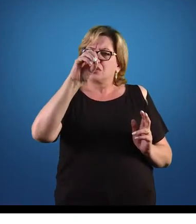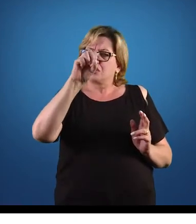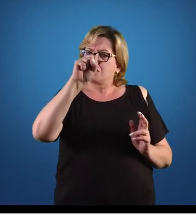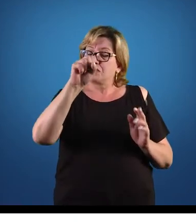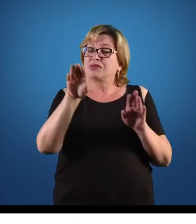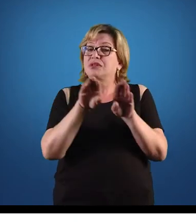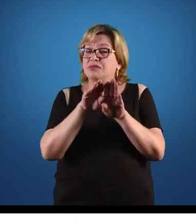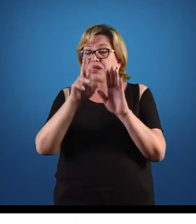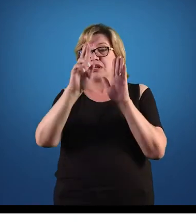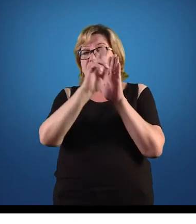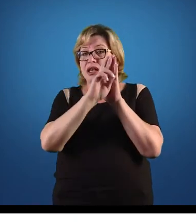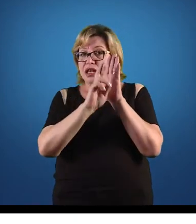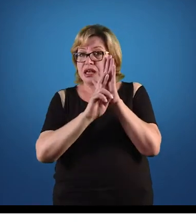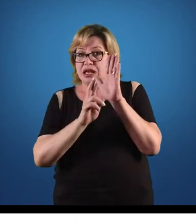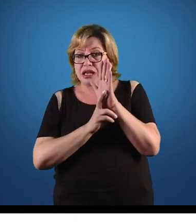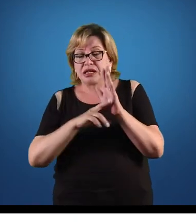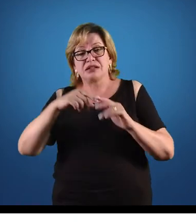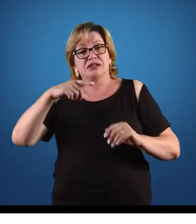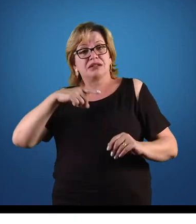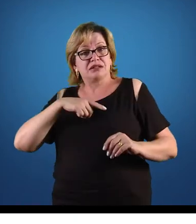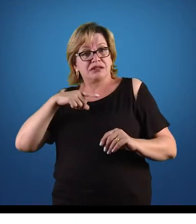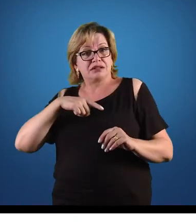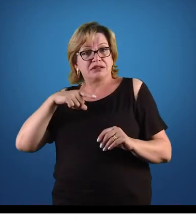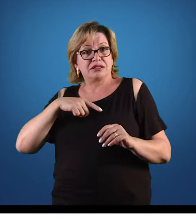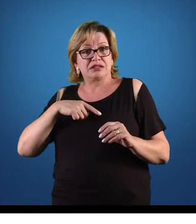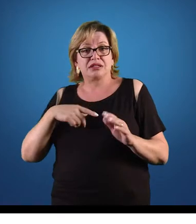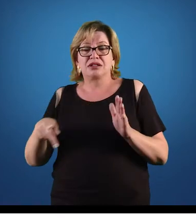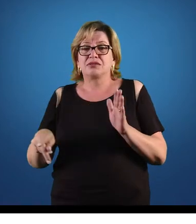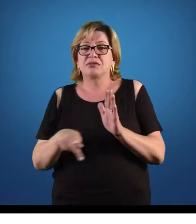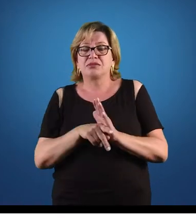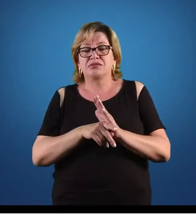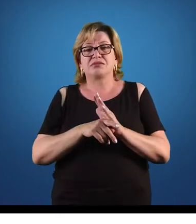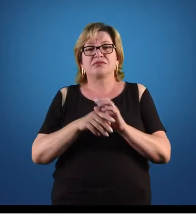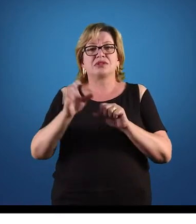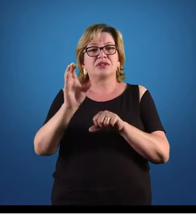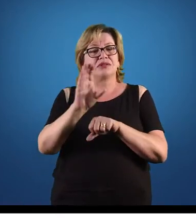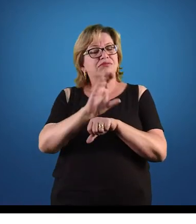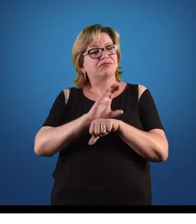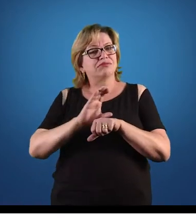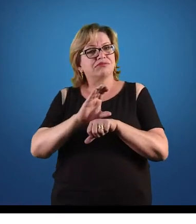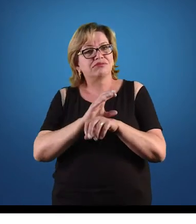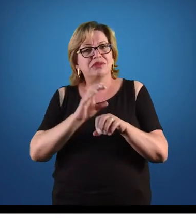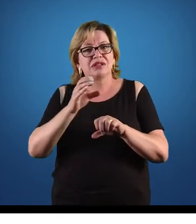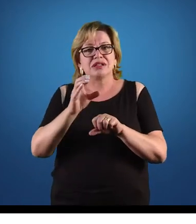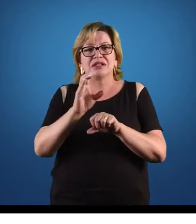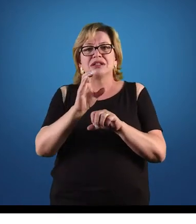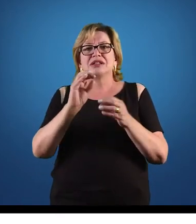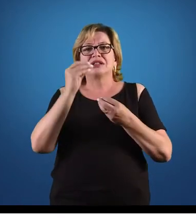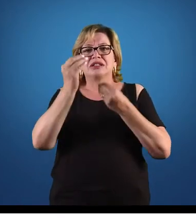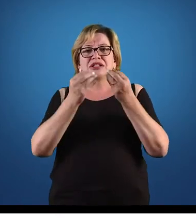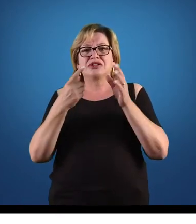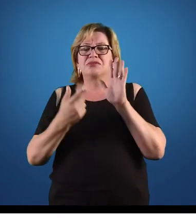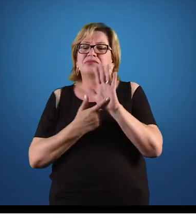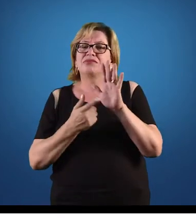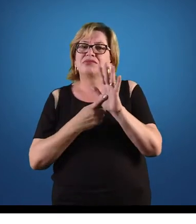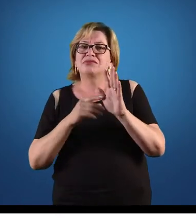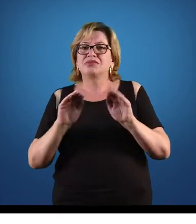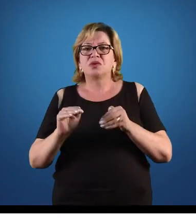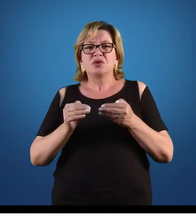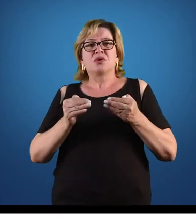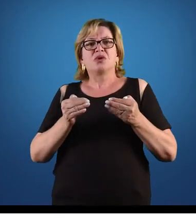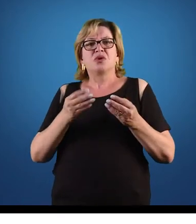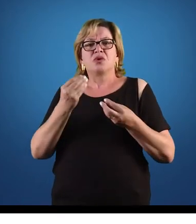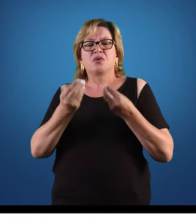inseridos dentro da Constituição, aonde define qual é